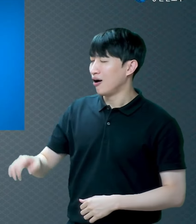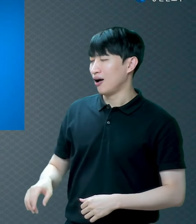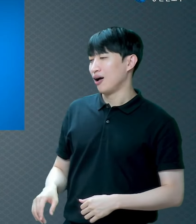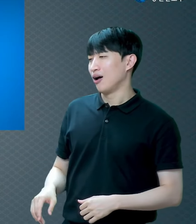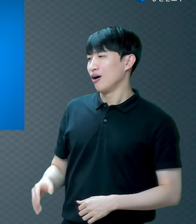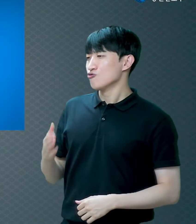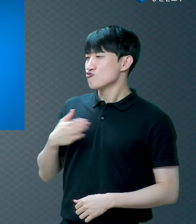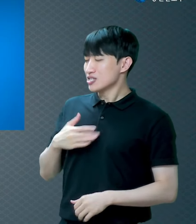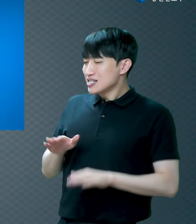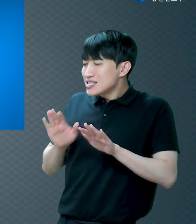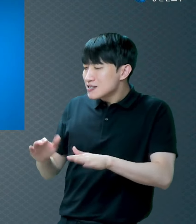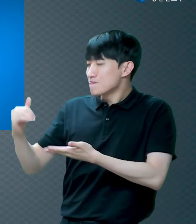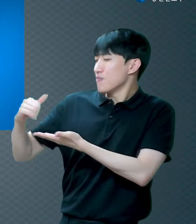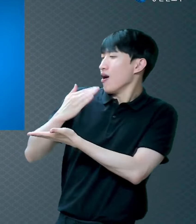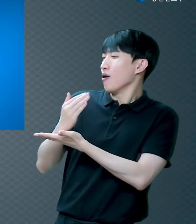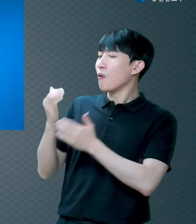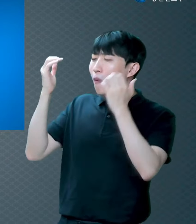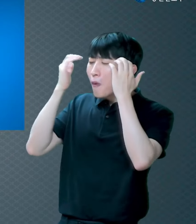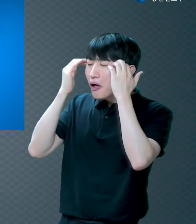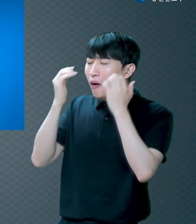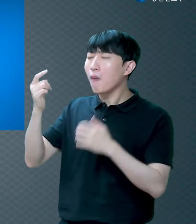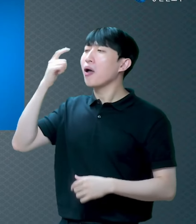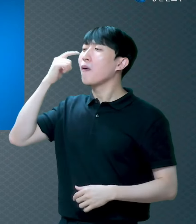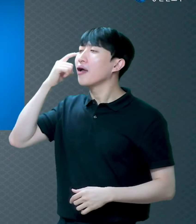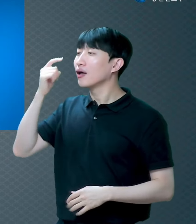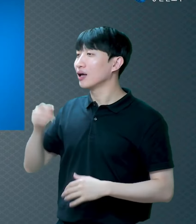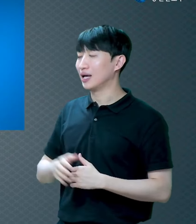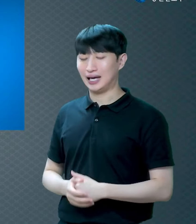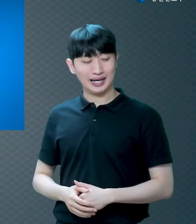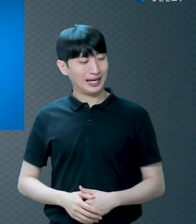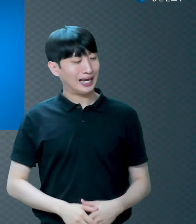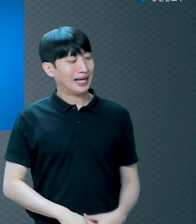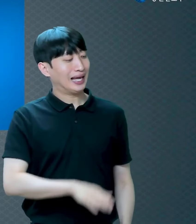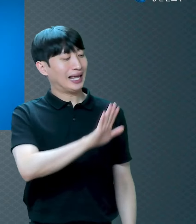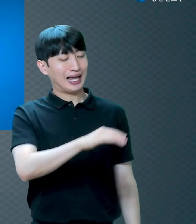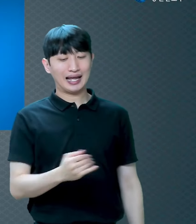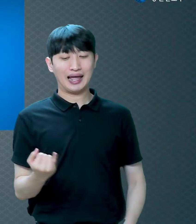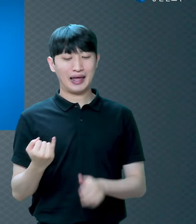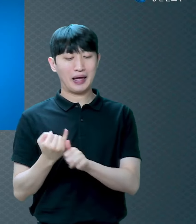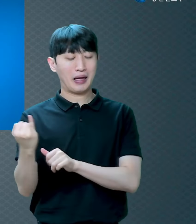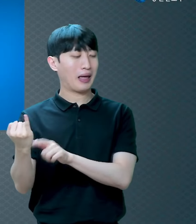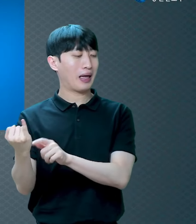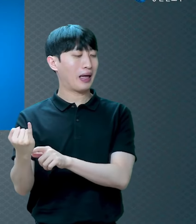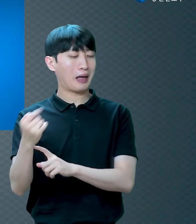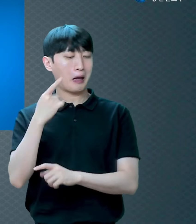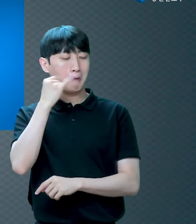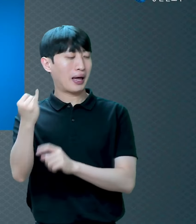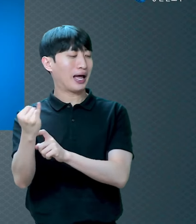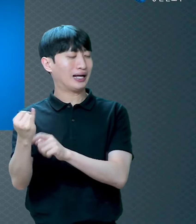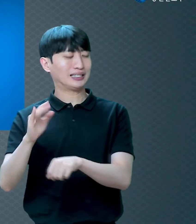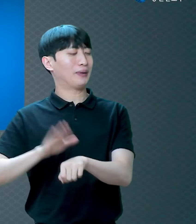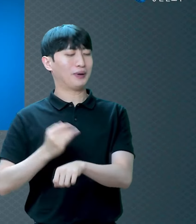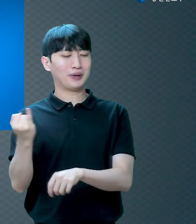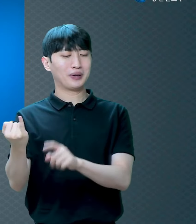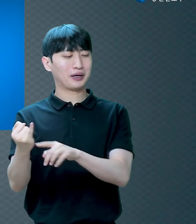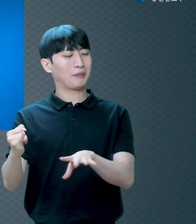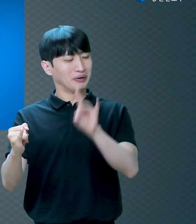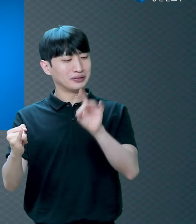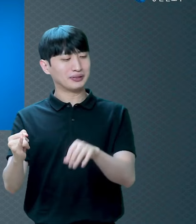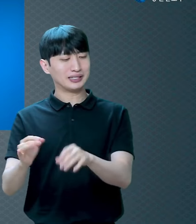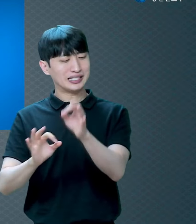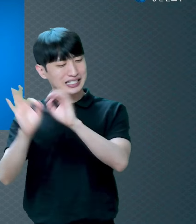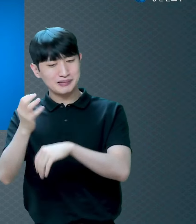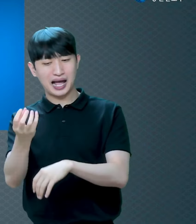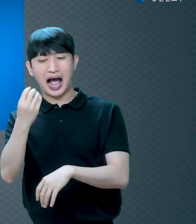때문 아니냐 하나님이 선악과 먹지 마라 그랬는데 너네 엄마가 먹었어 그리고 나한테도 주잖아 그러니까 나도 먹었지